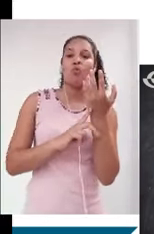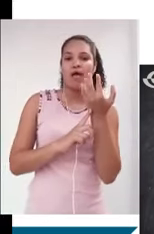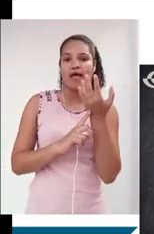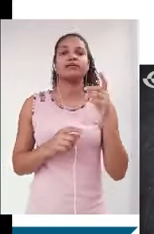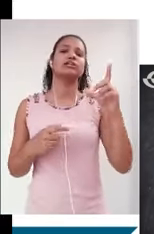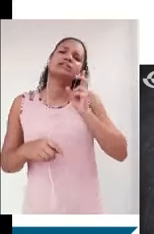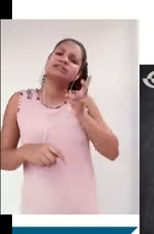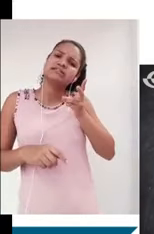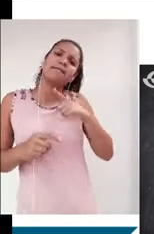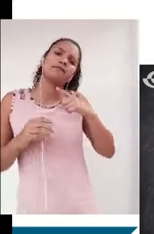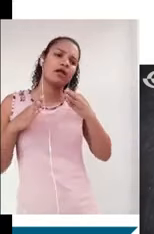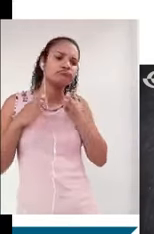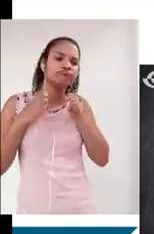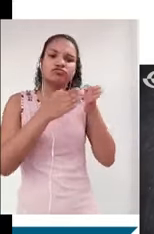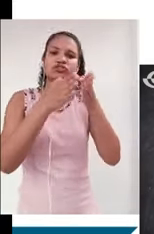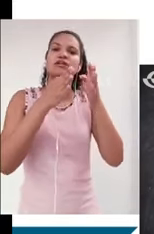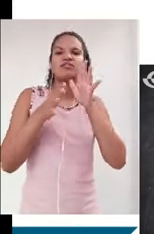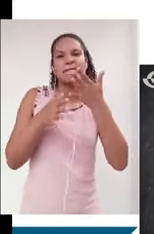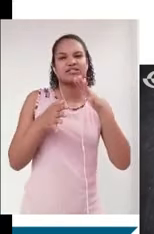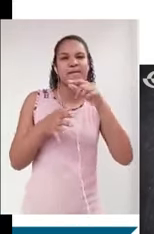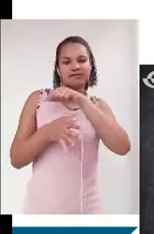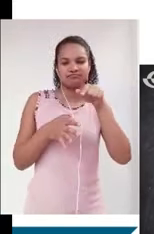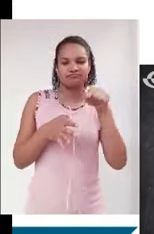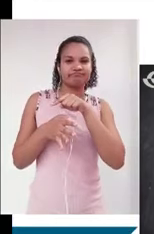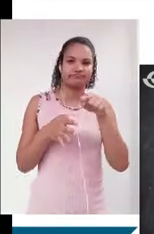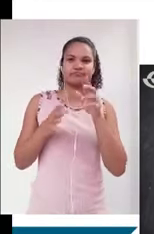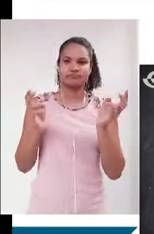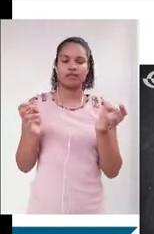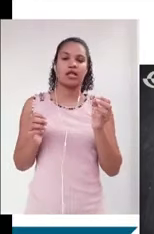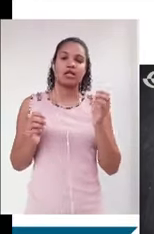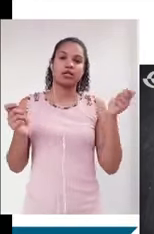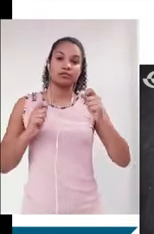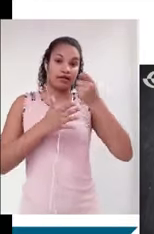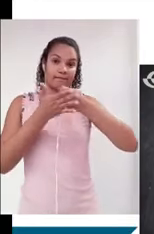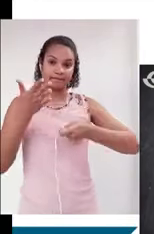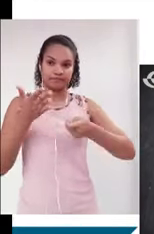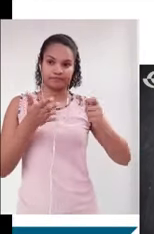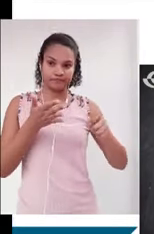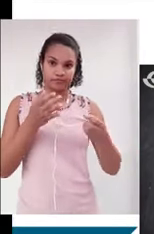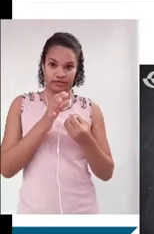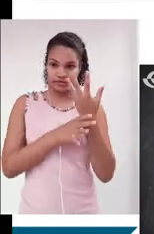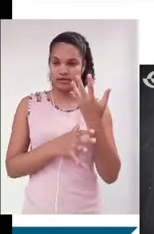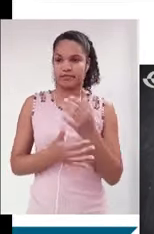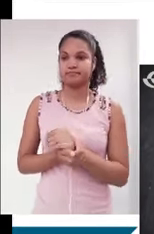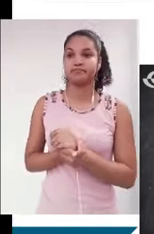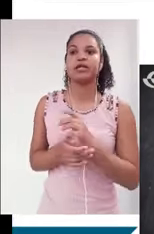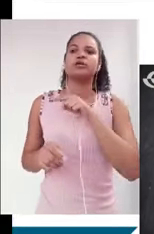bancas que trazem sempre esses direcionamentos temáticos para que vocês possam abordar. E daí, você começa a perceber que dentro